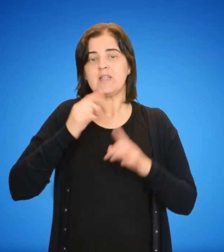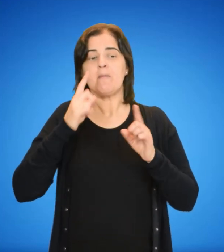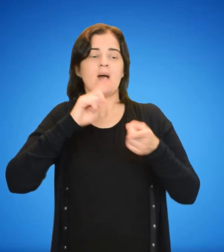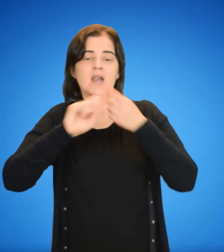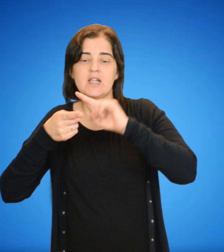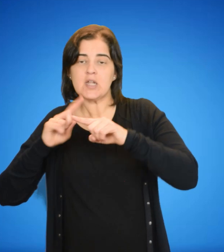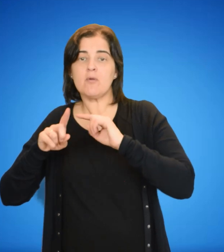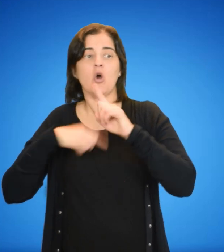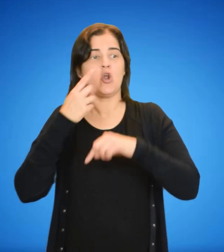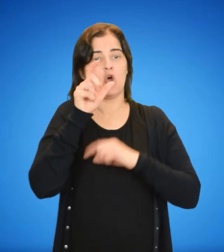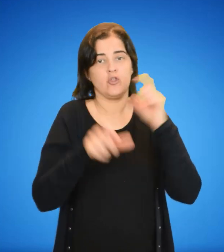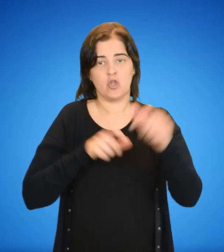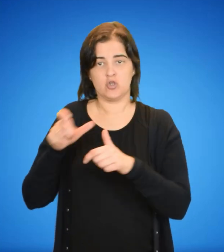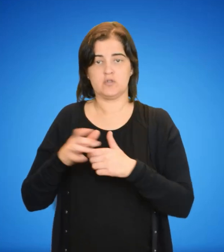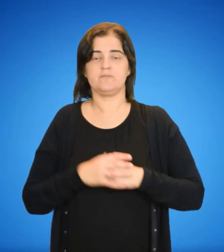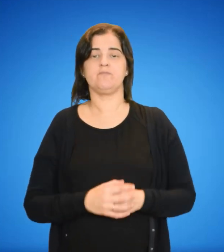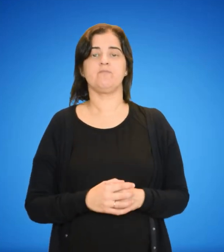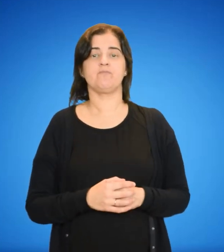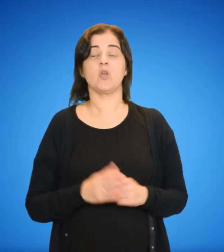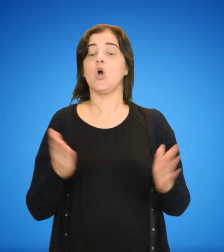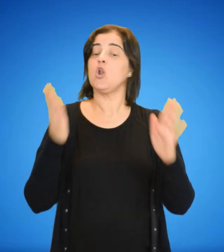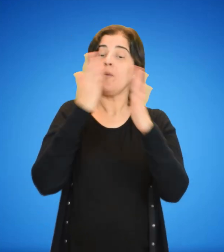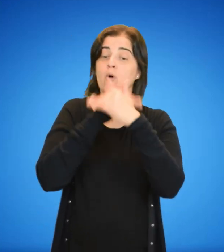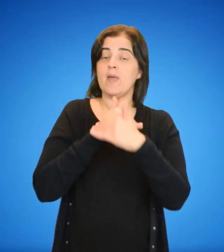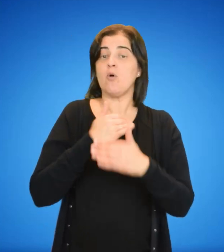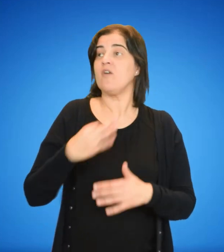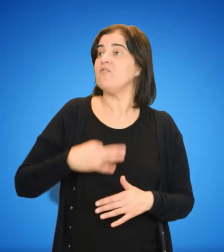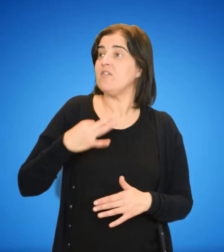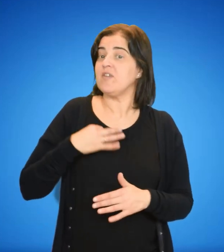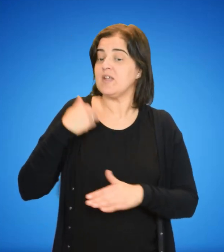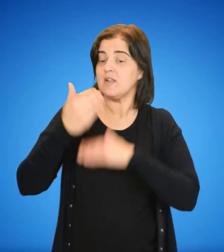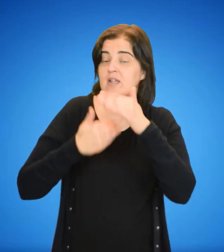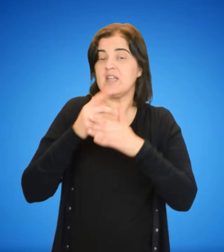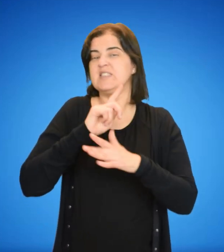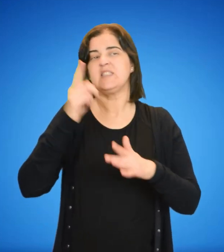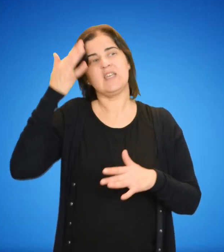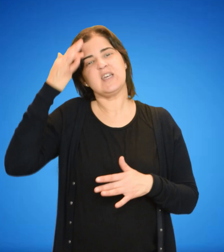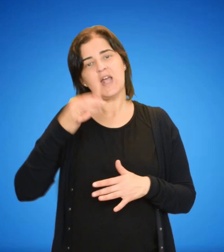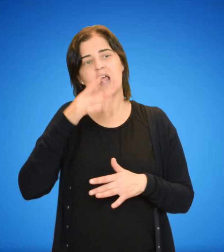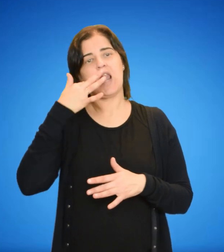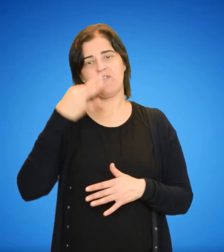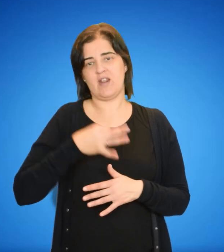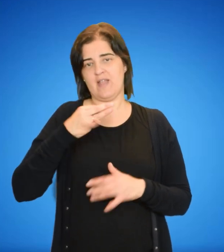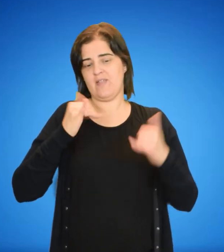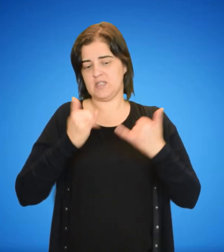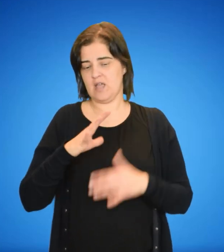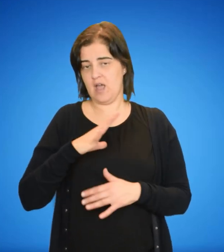relacionarnos con otros. No podríamos sobrevivir sin creer en esas verdades. El